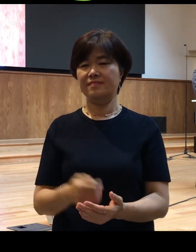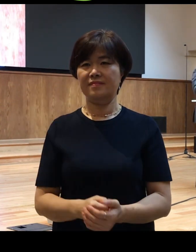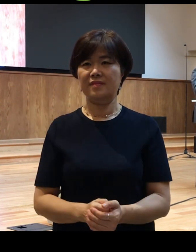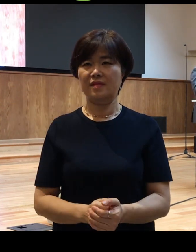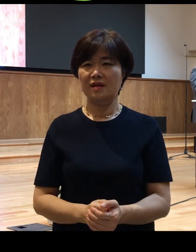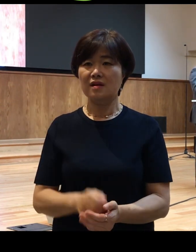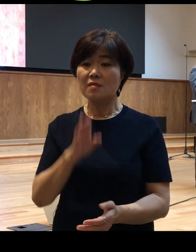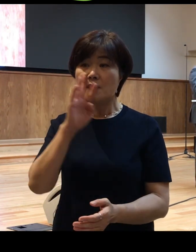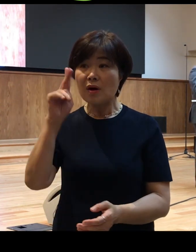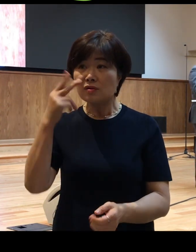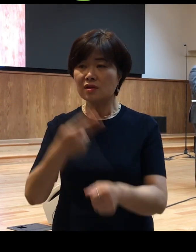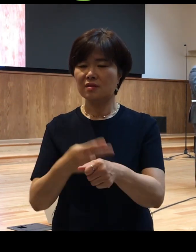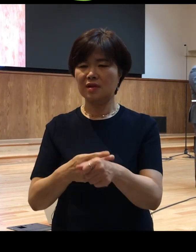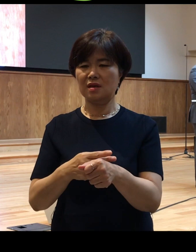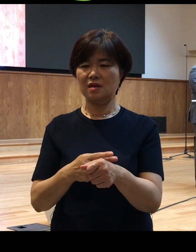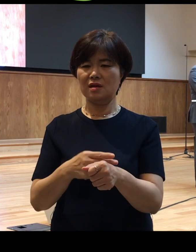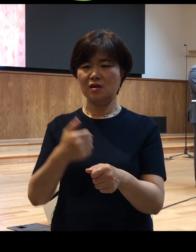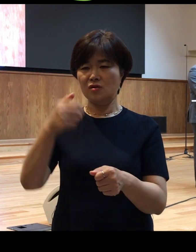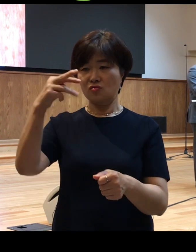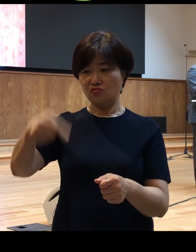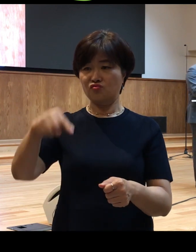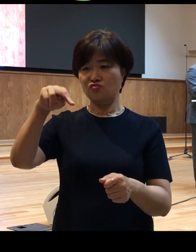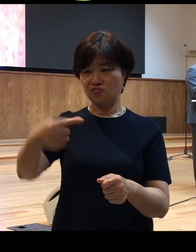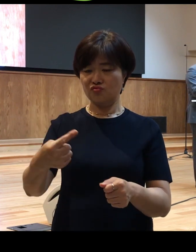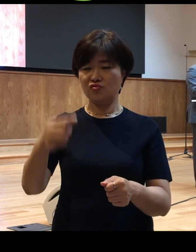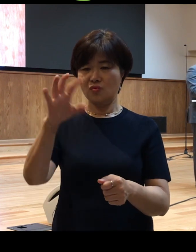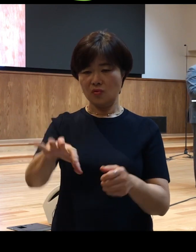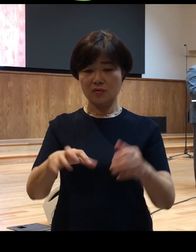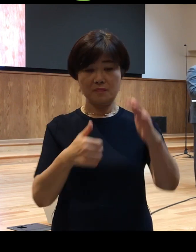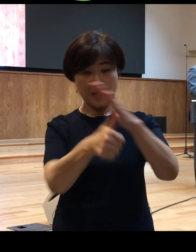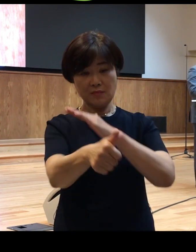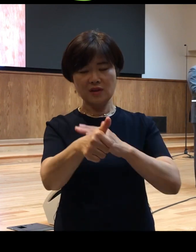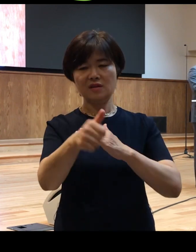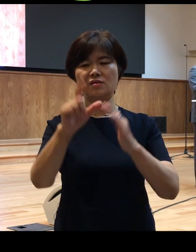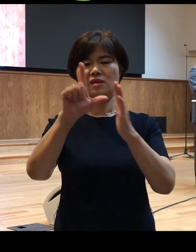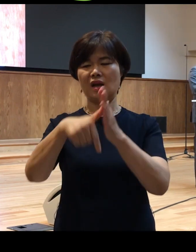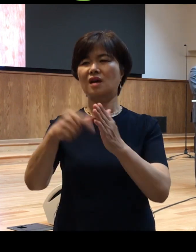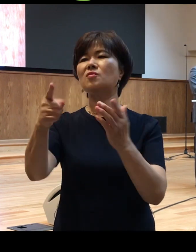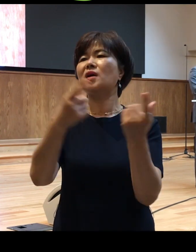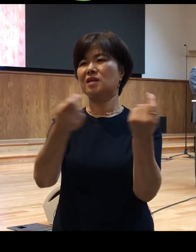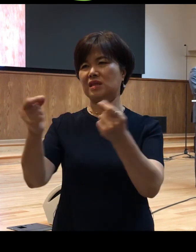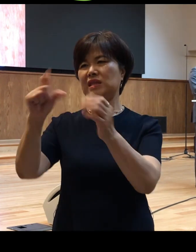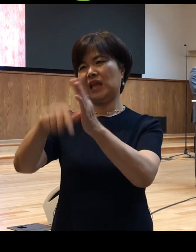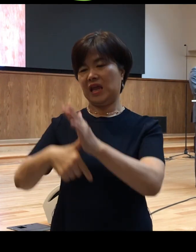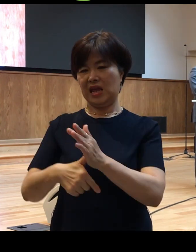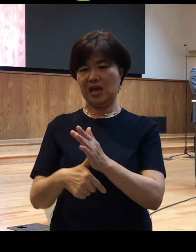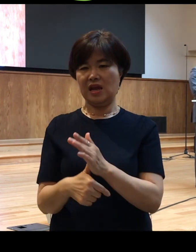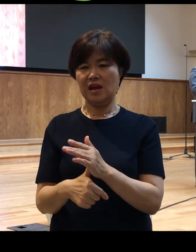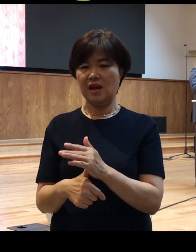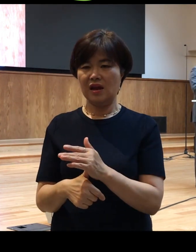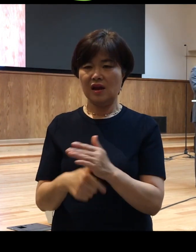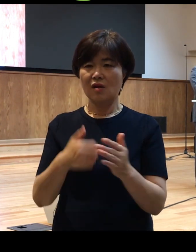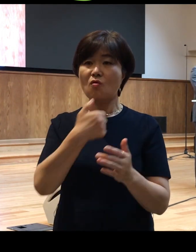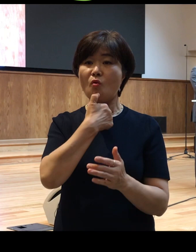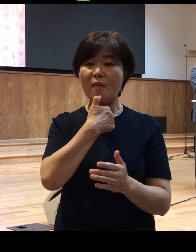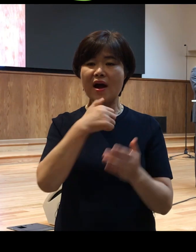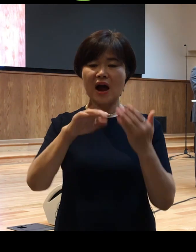바울이 루스드라를 방문했던 그 시대가 바로 그런 시대였습니다 로마의 직할 통치권은